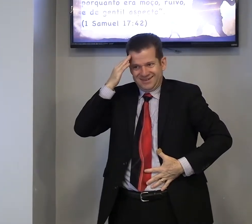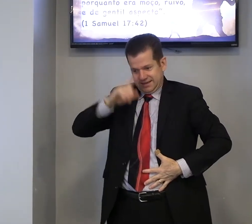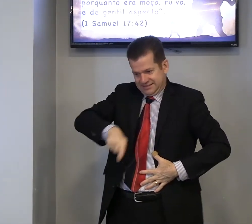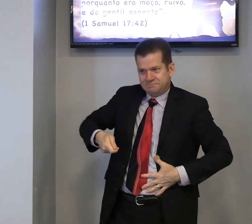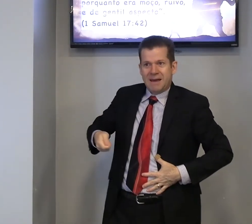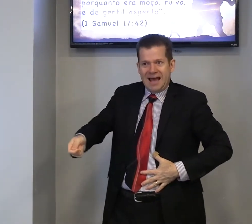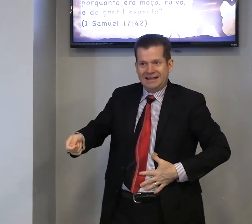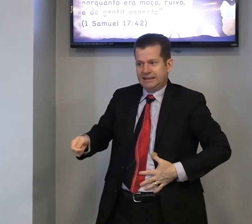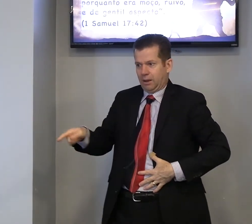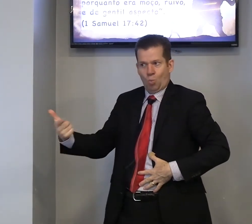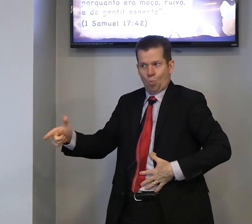espada,